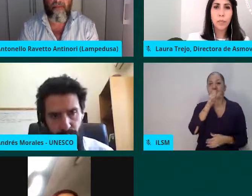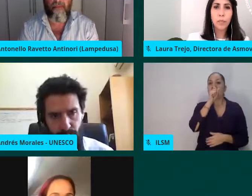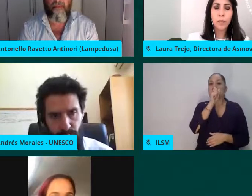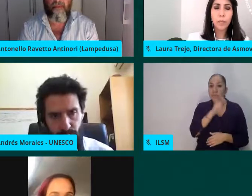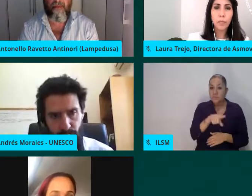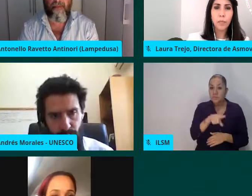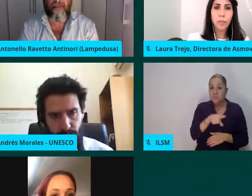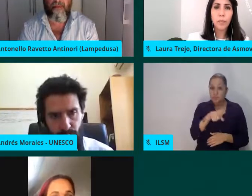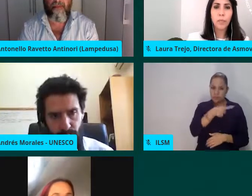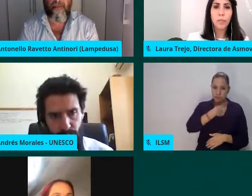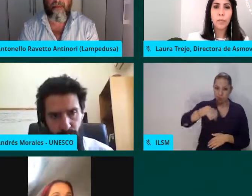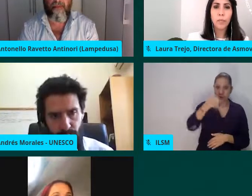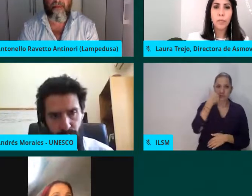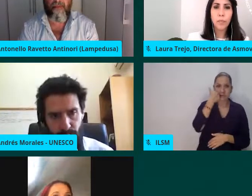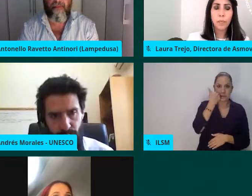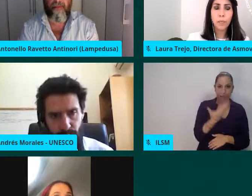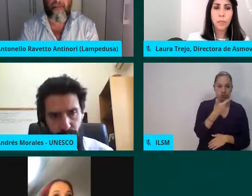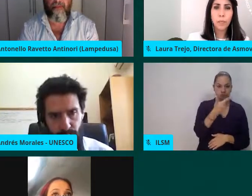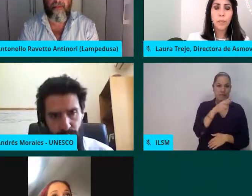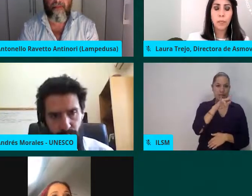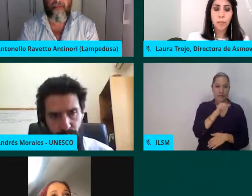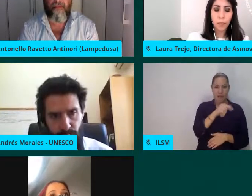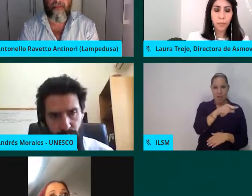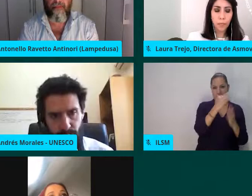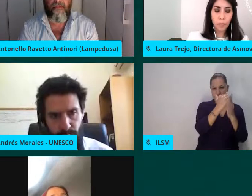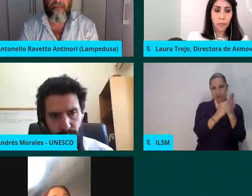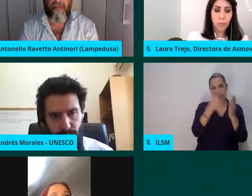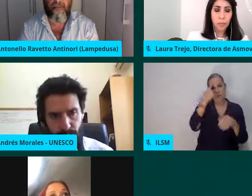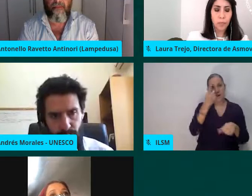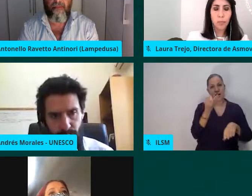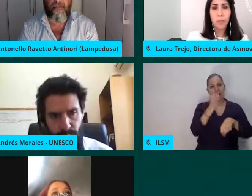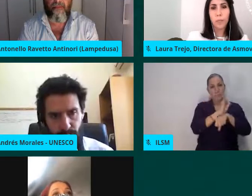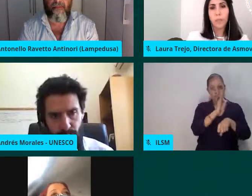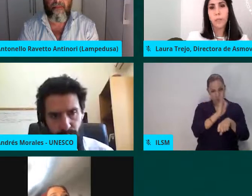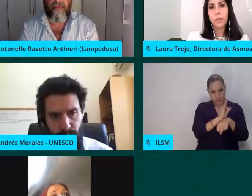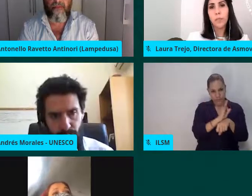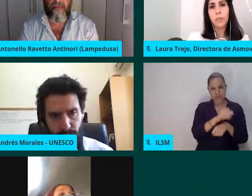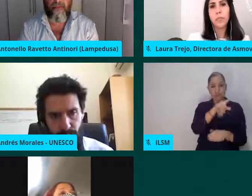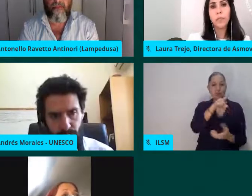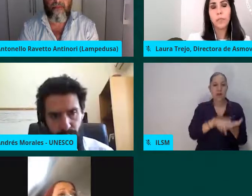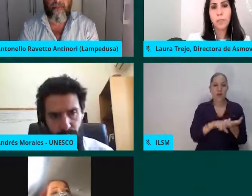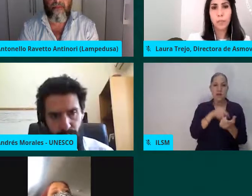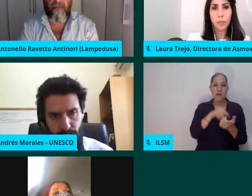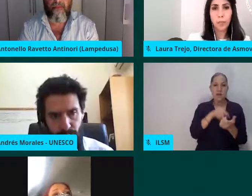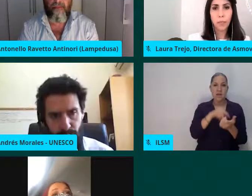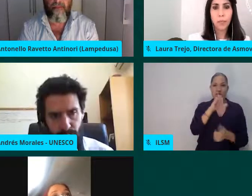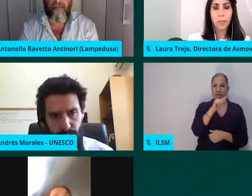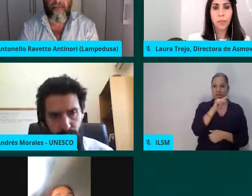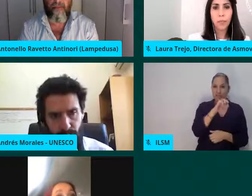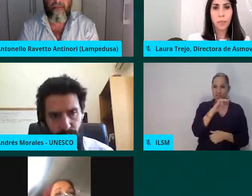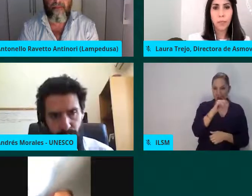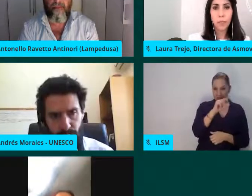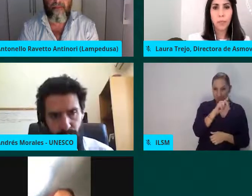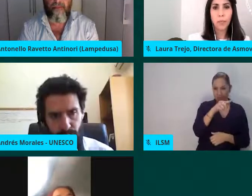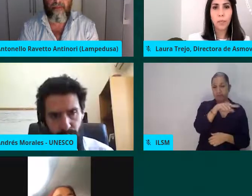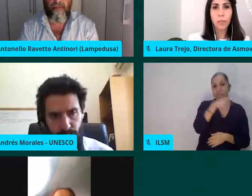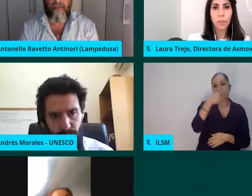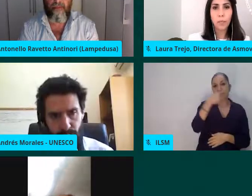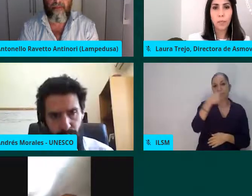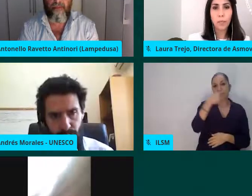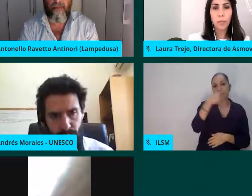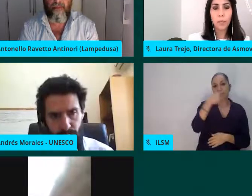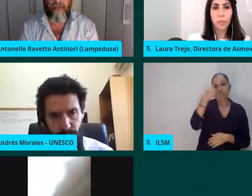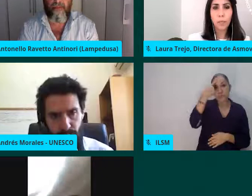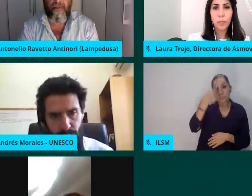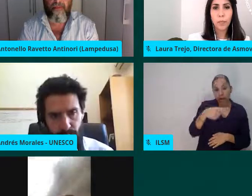protocolo que se obtenga con las sesiones plenarias y talleres que se realicen de manera presencial en abril de 2021, como una sección que